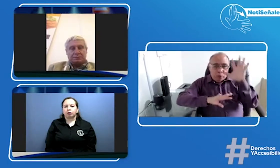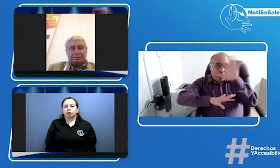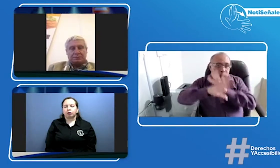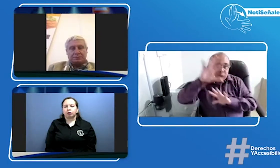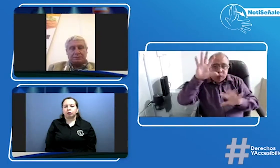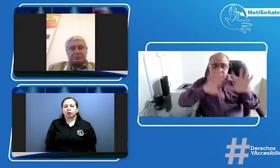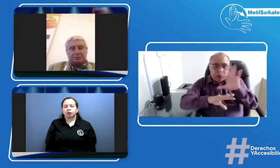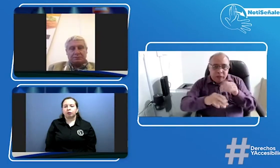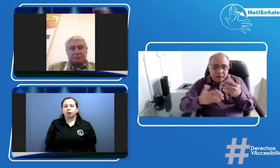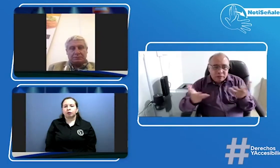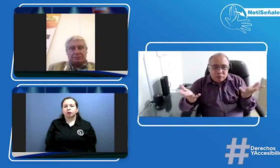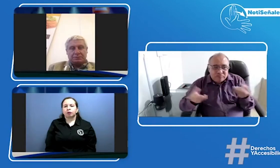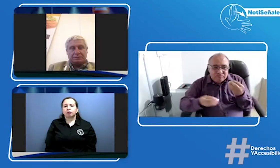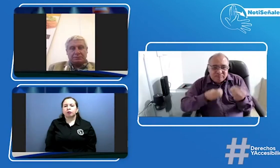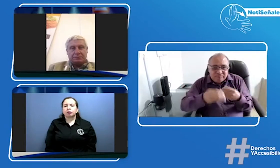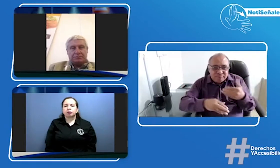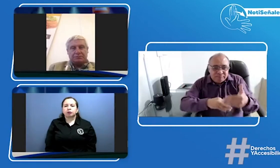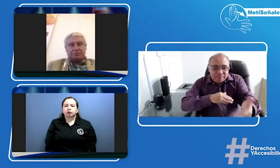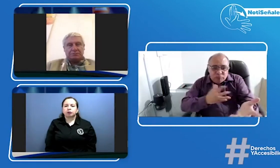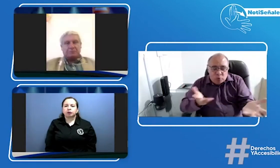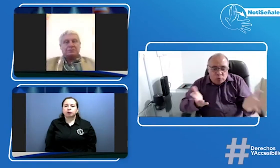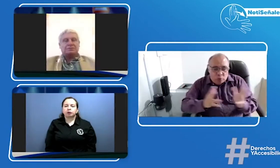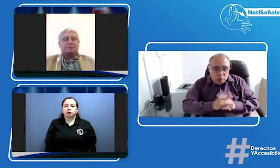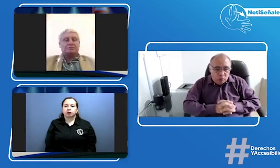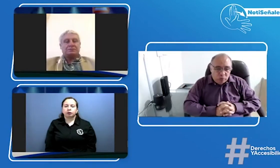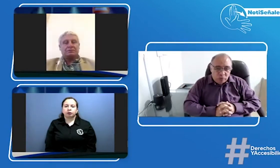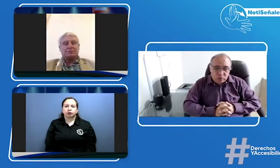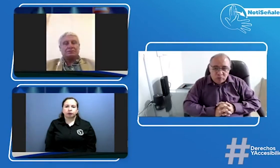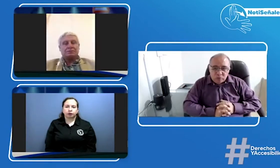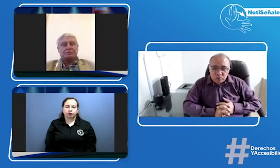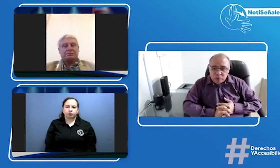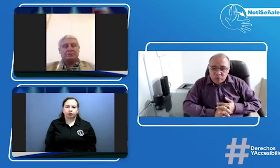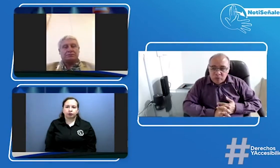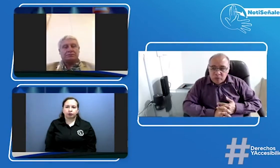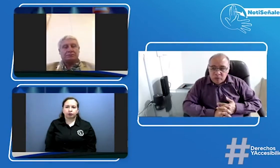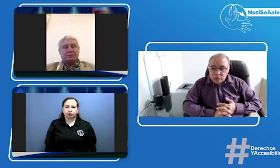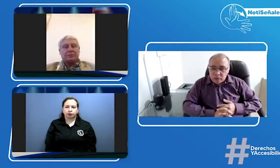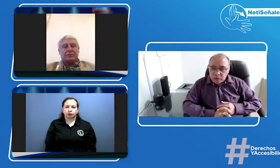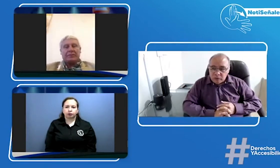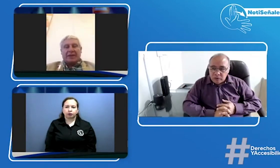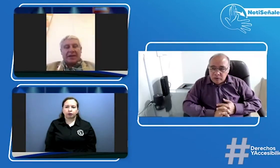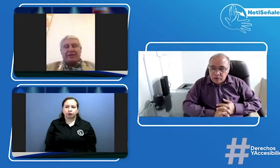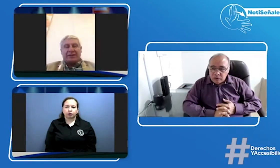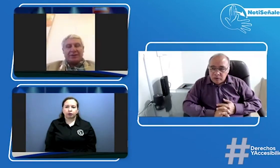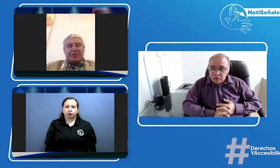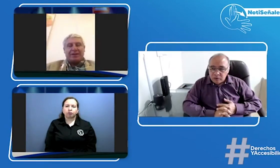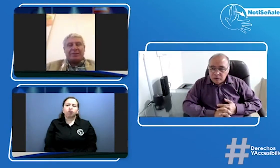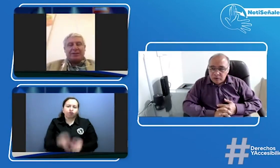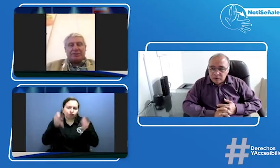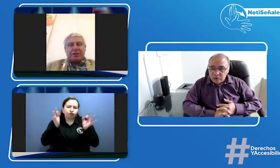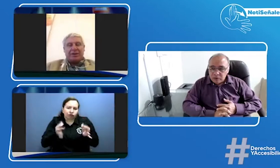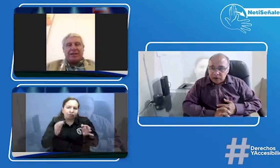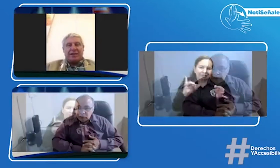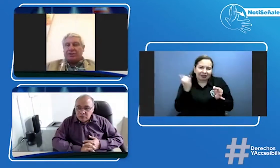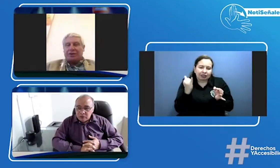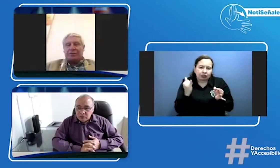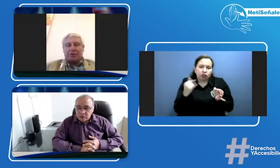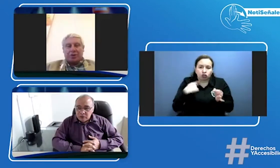que entonces qué es lo que debe hacer todavía no hay claridad en este aspecto efectivamente y eso fue lo que le dije yo hoy al doctor Lota